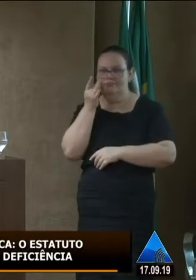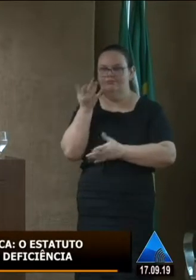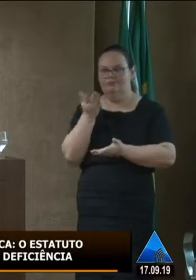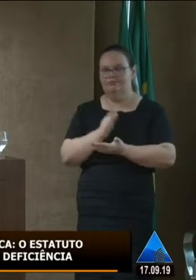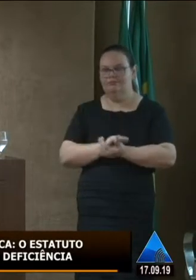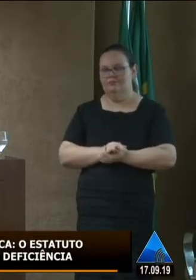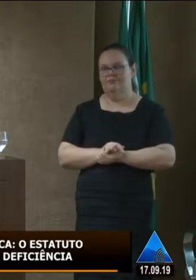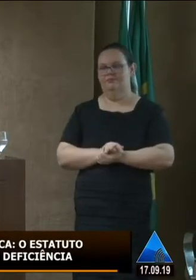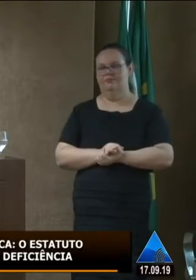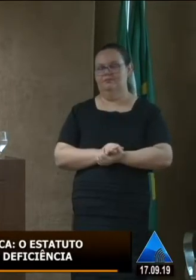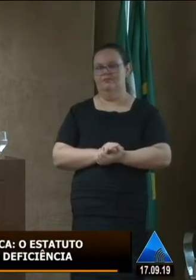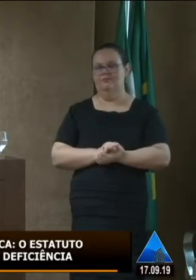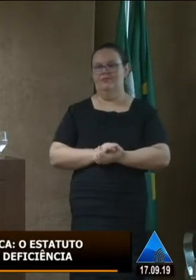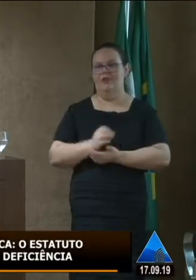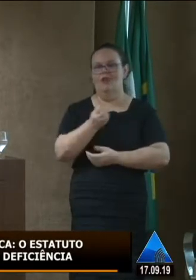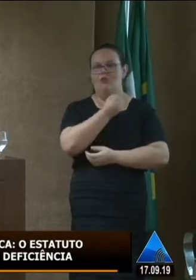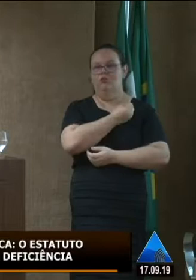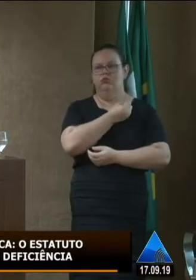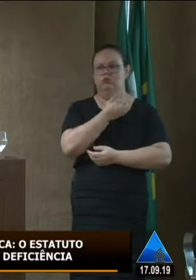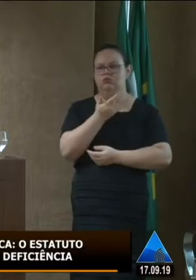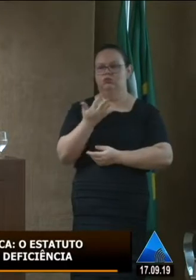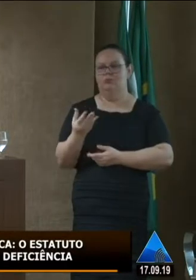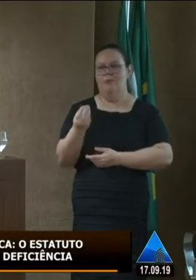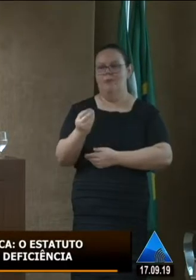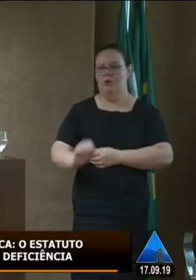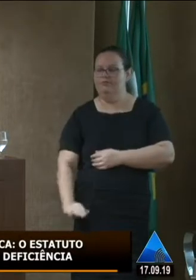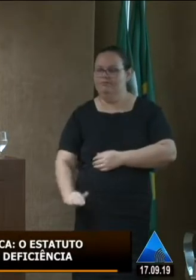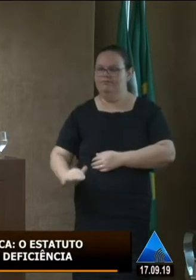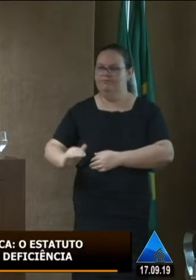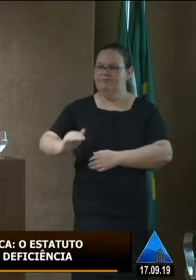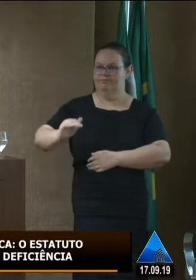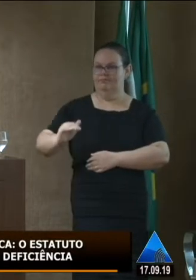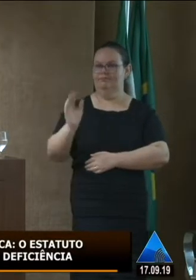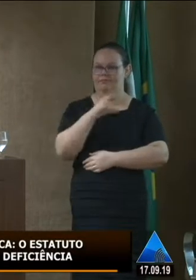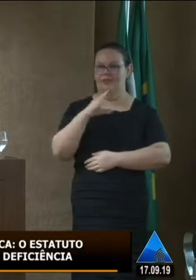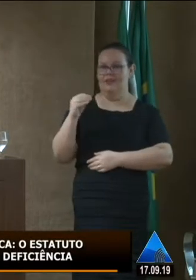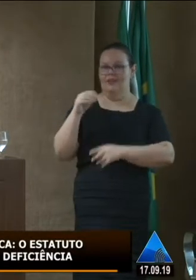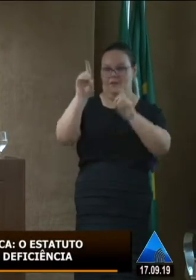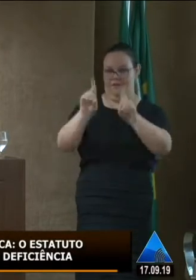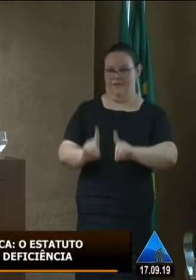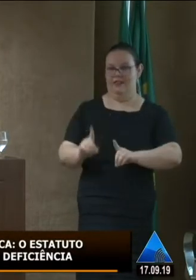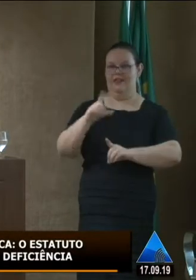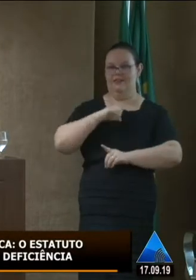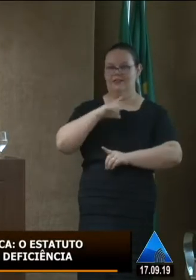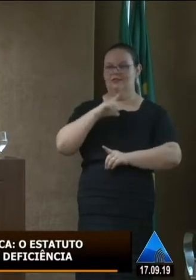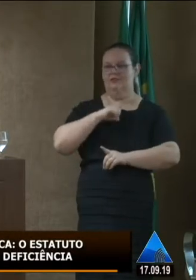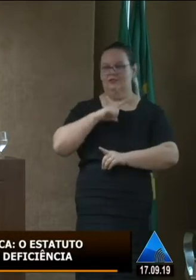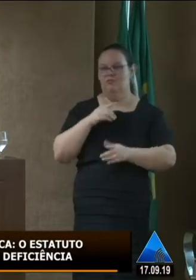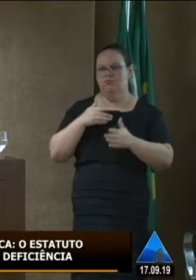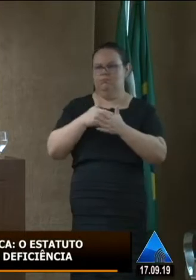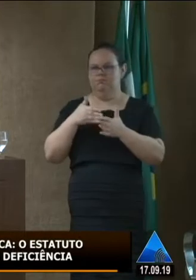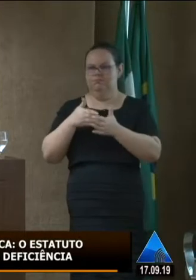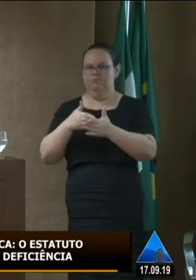legislativo, é o número de fato de crianças e adolescentes que possuem deficiência que impactam, e não apenas